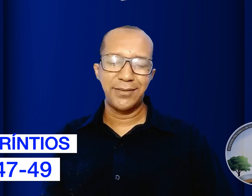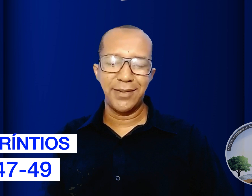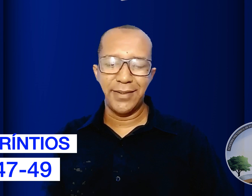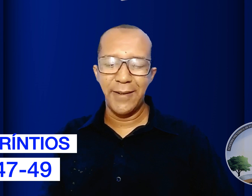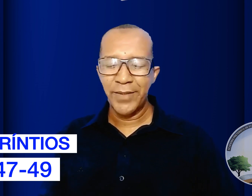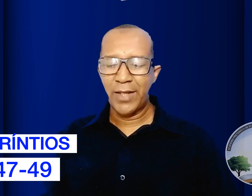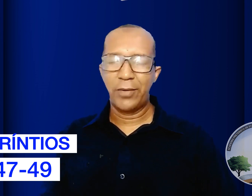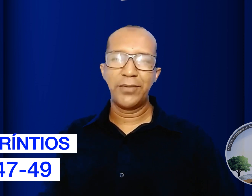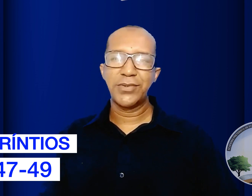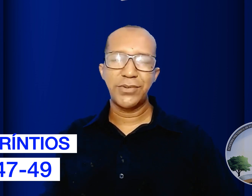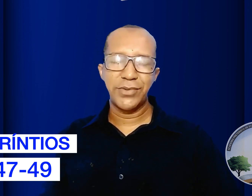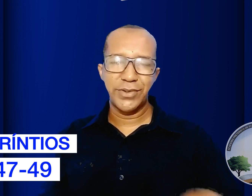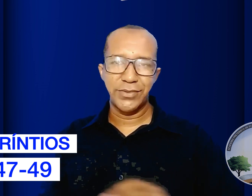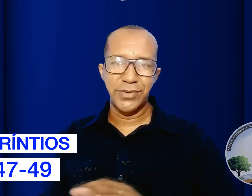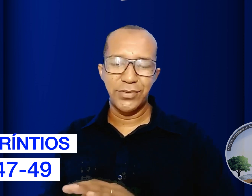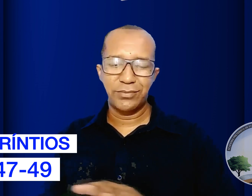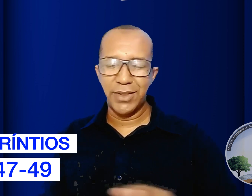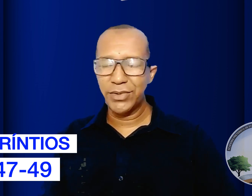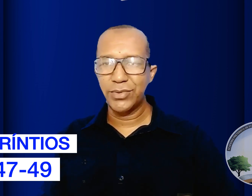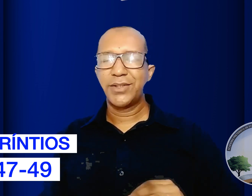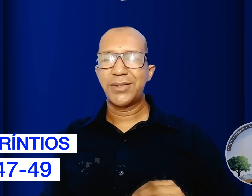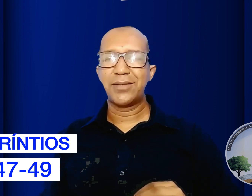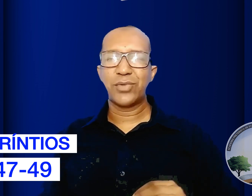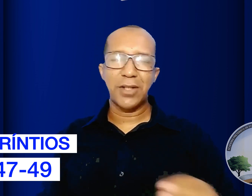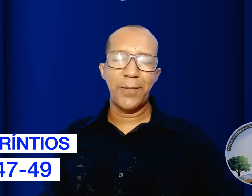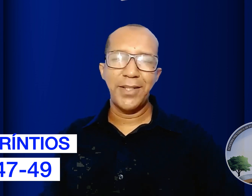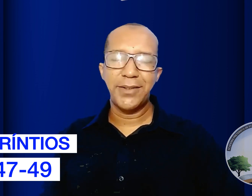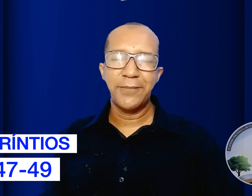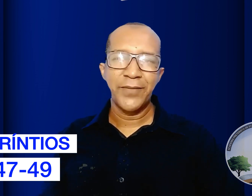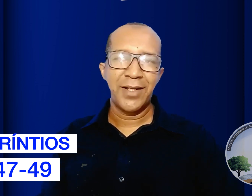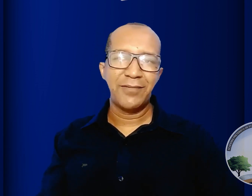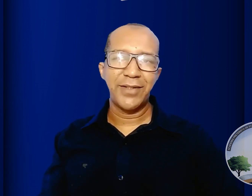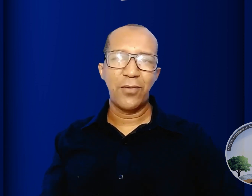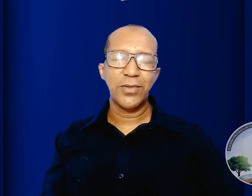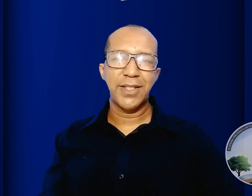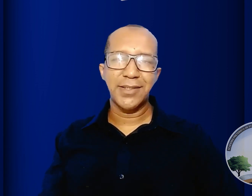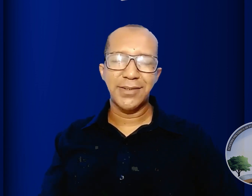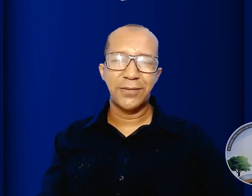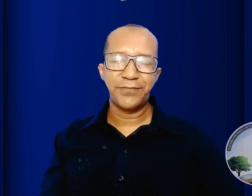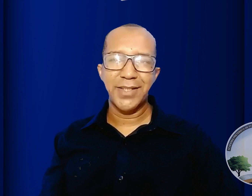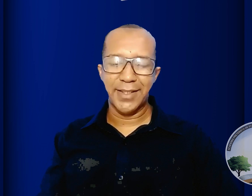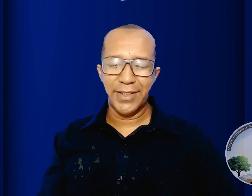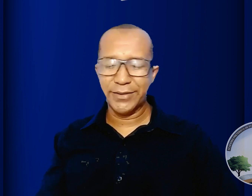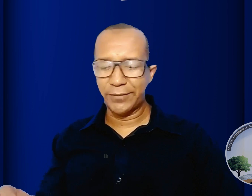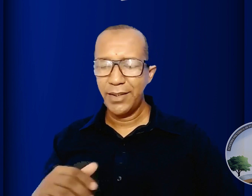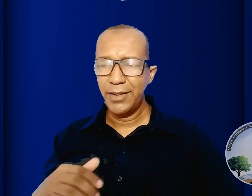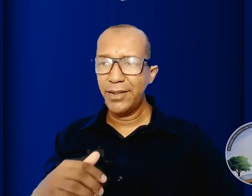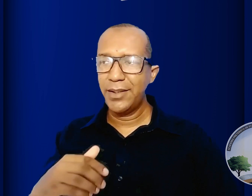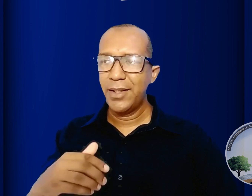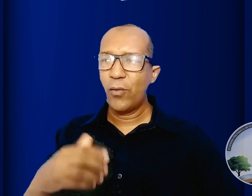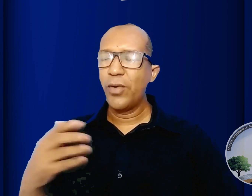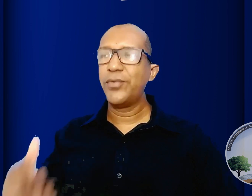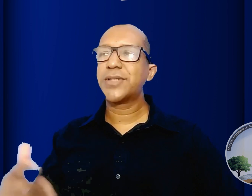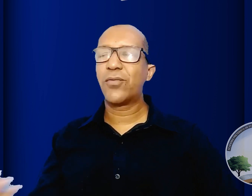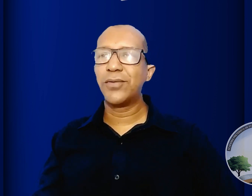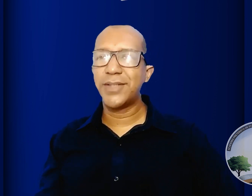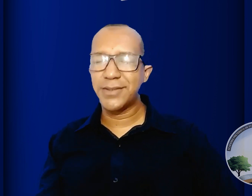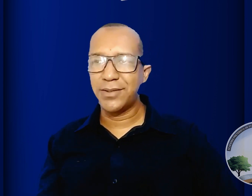entender em nome do Senhor Jesus o texto está totalmente levando em consideração essa questão e quando isso aconteceu